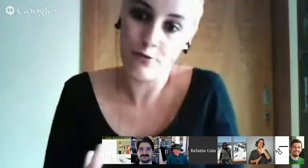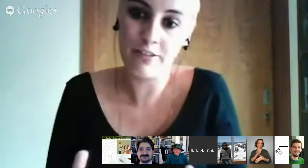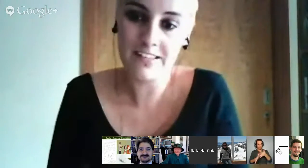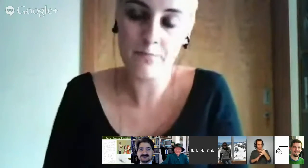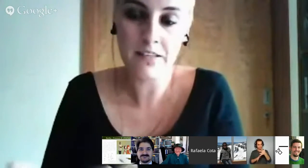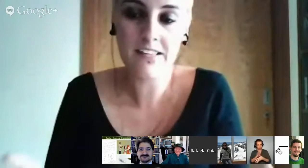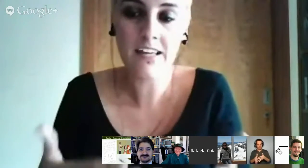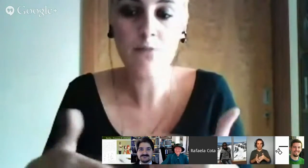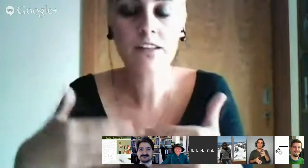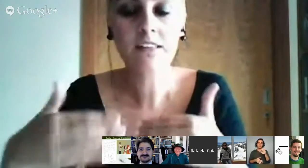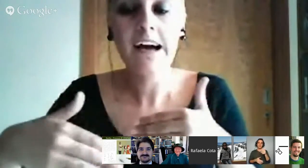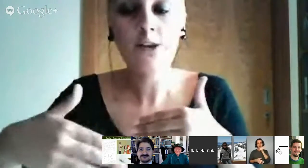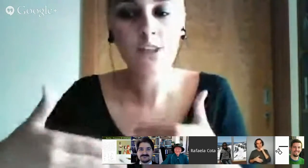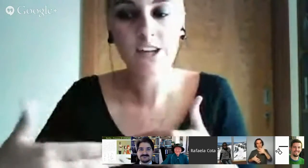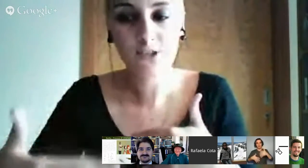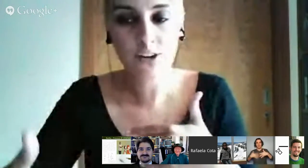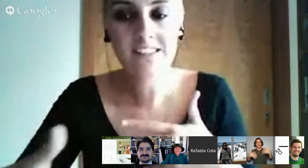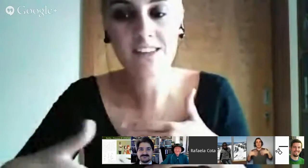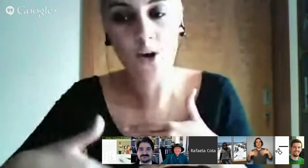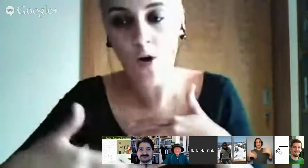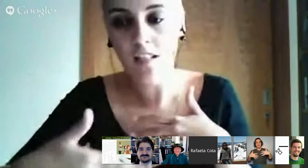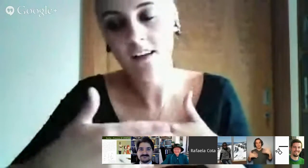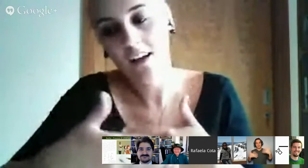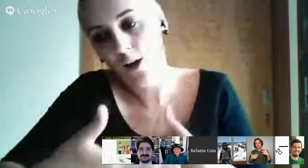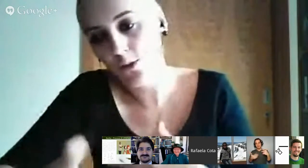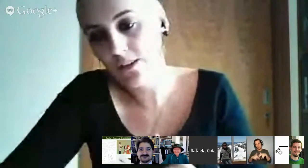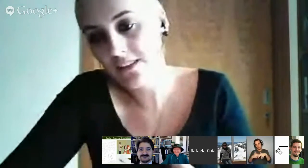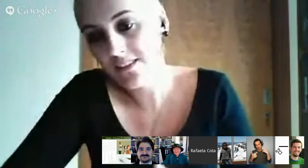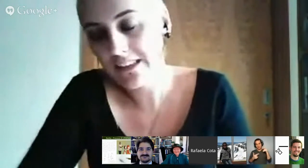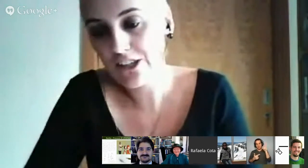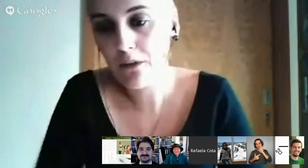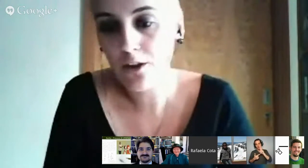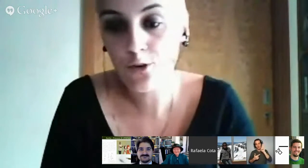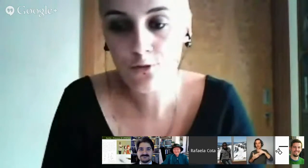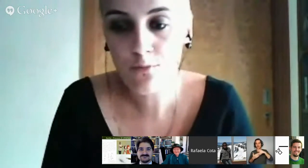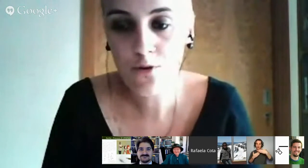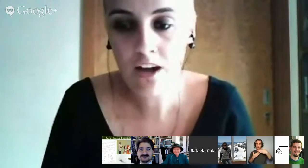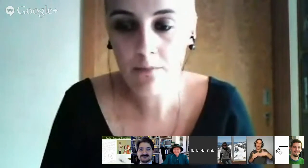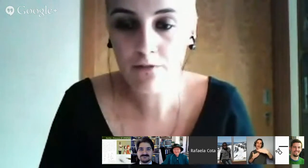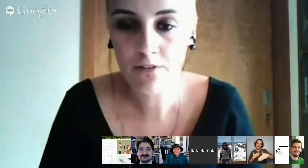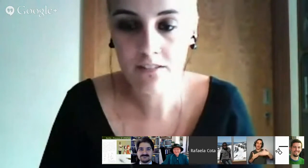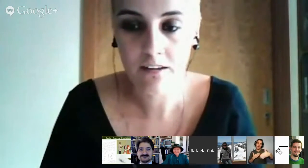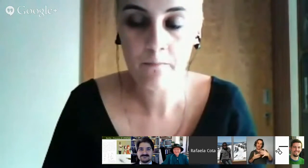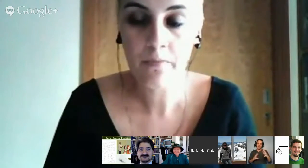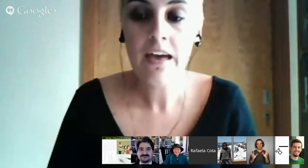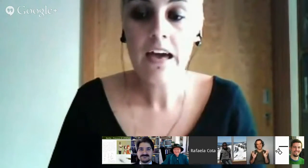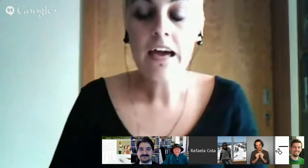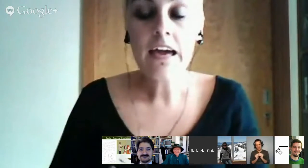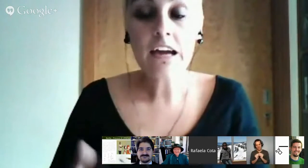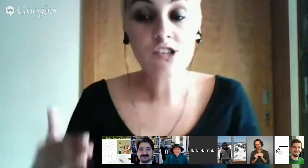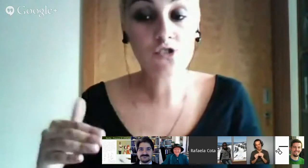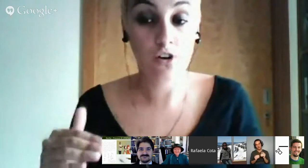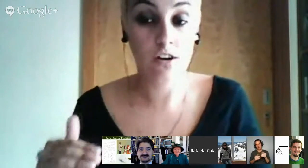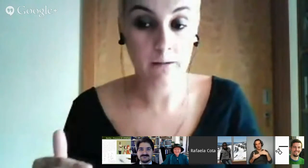ficou feliz a partir daí. Portanto, toda a história se desenrola ao longo deste pequeno resumo que eu acabei de fazer. Esta história,